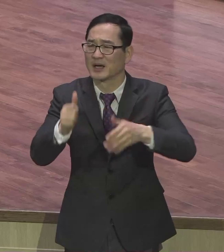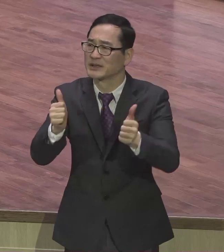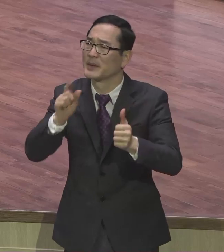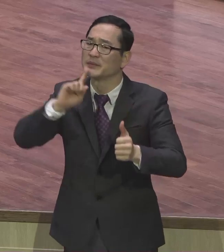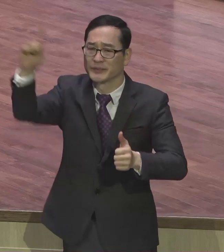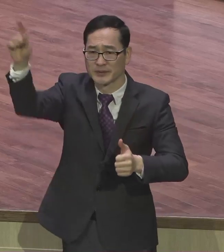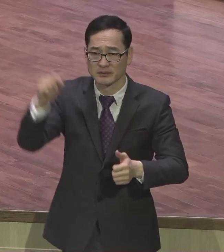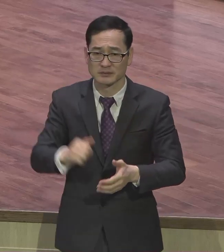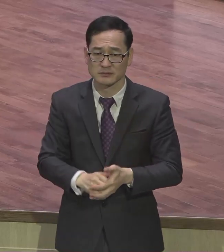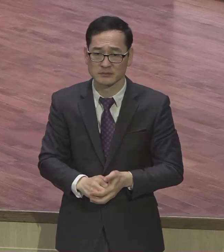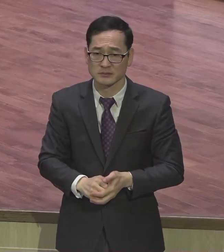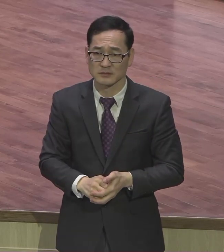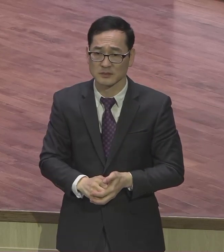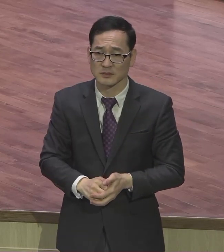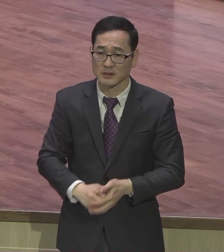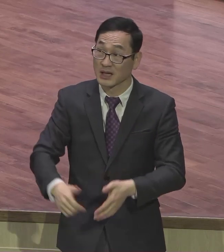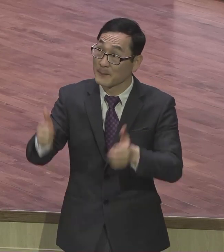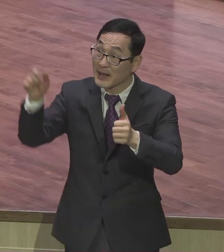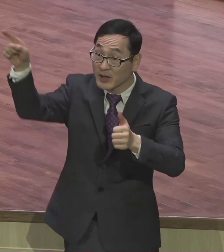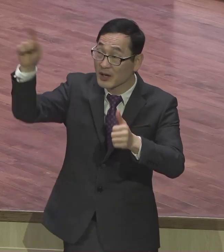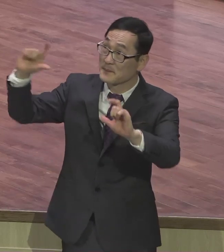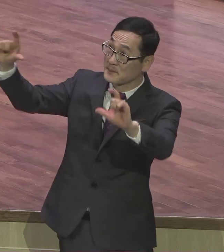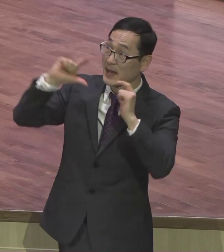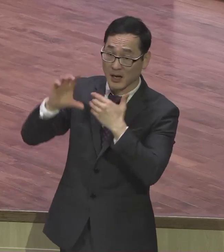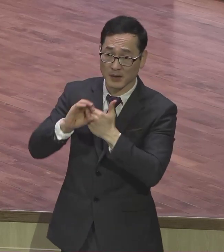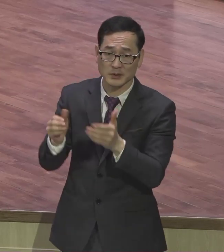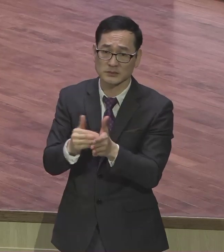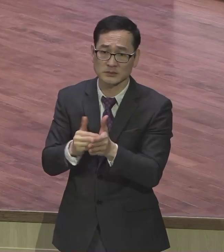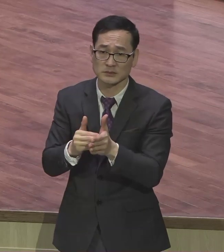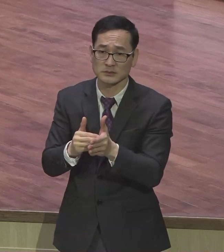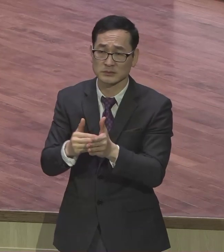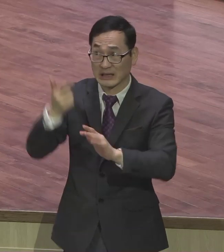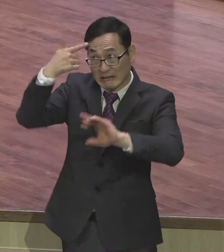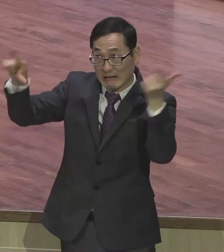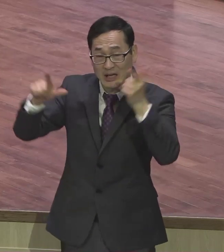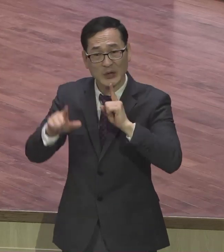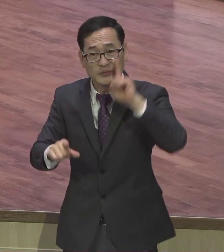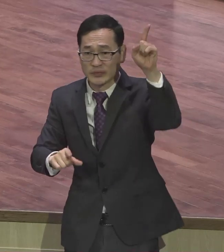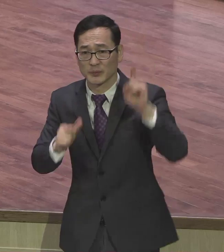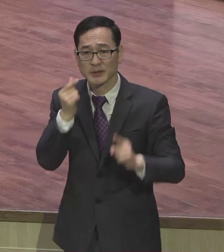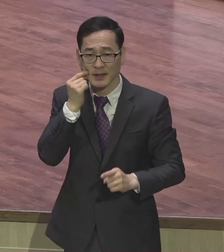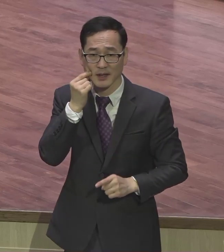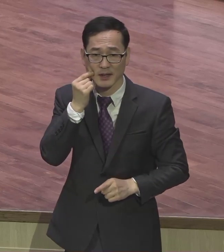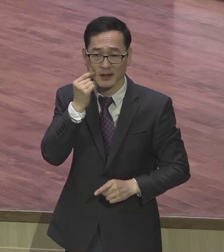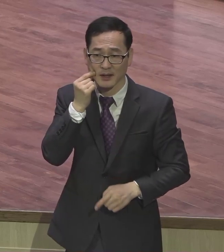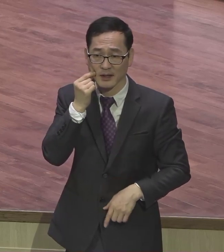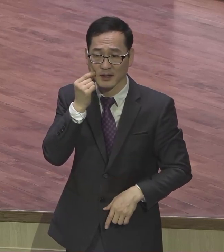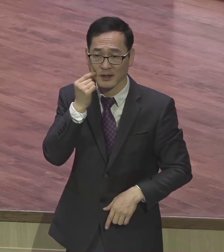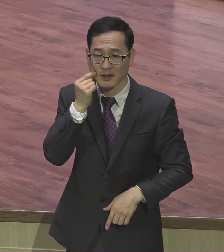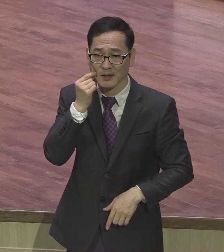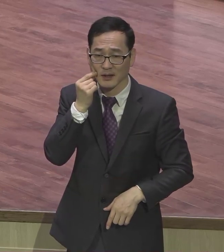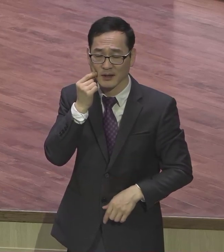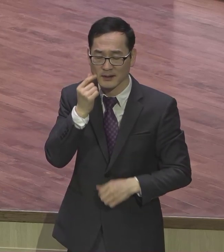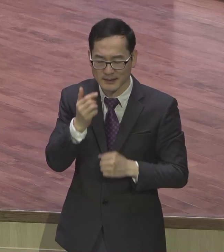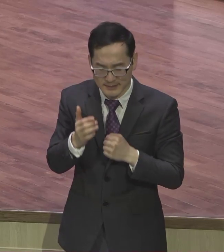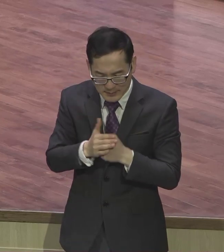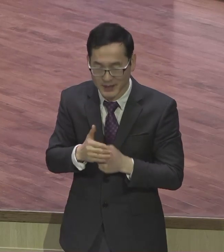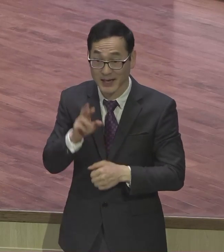확정이 되어버려요 그렇기 때문에 바울은 본문에서 두 가지 결단한 것을 이렇게 표현했습니다 두 가지